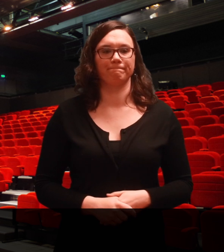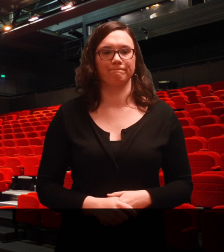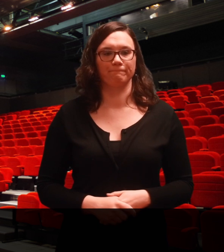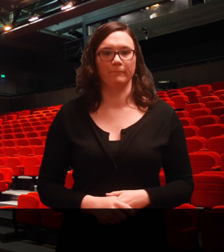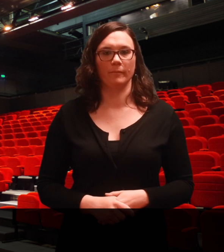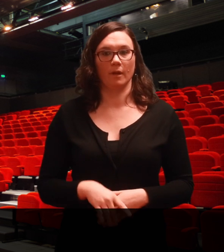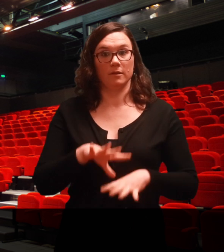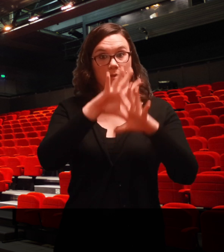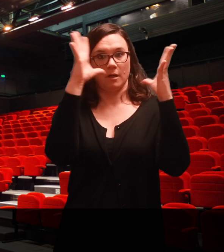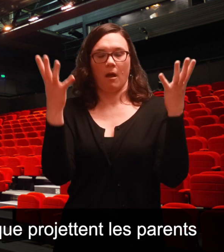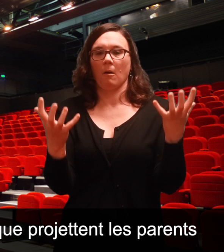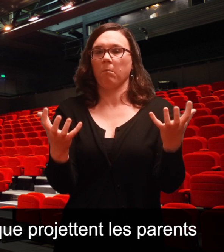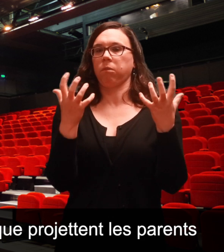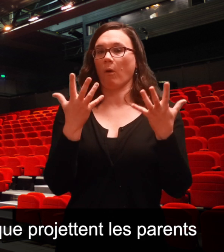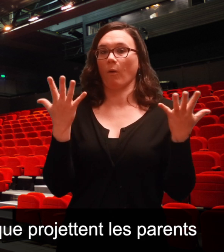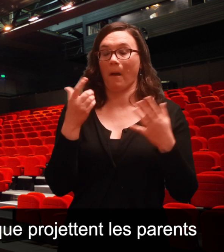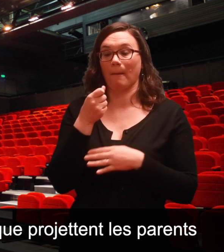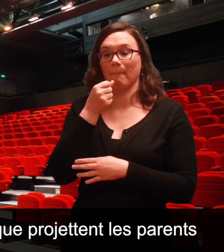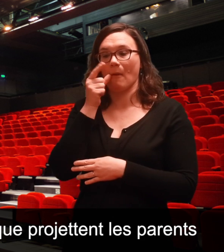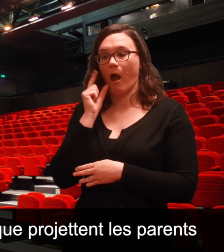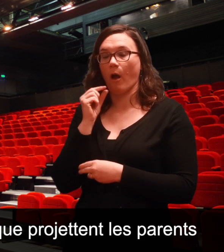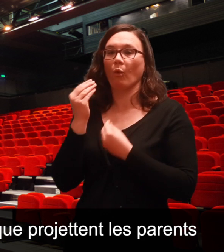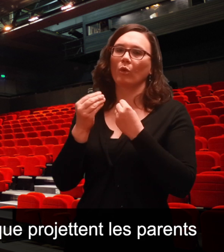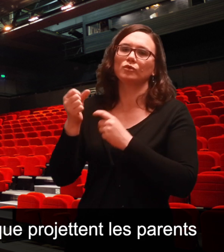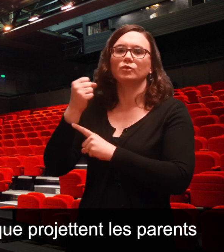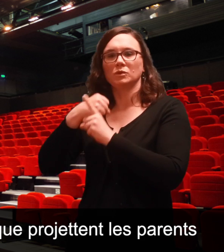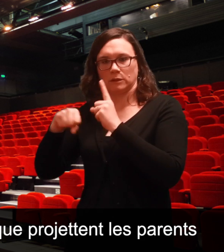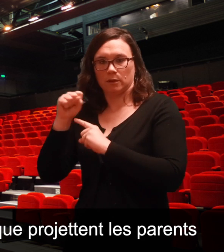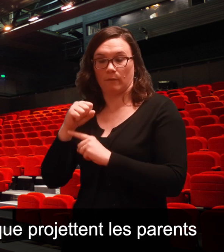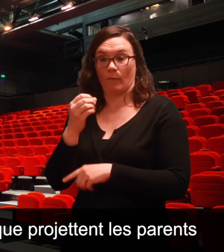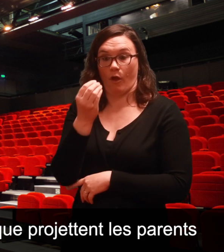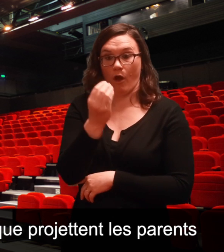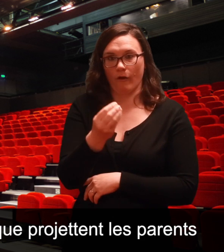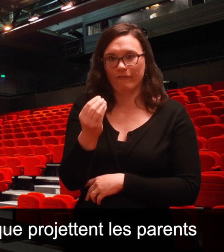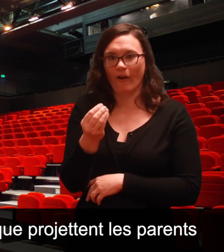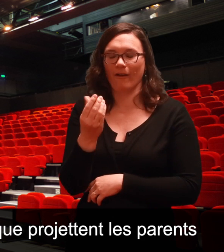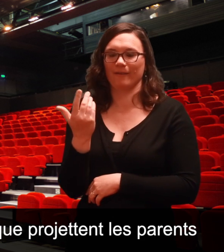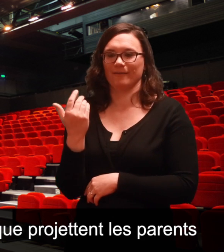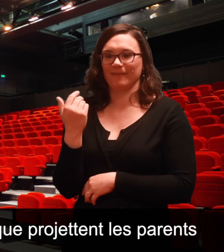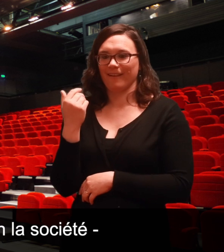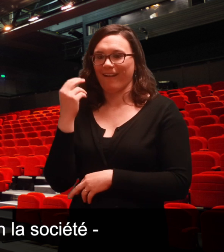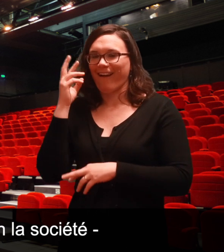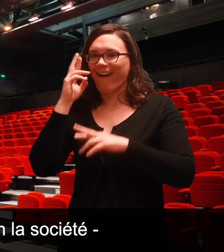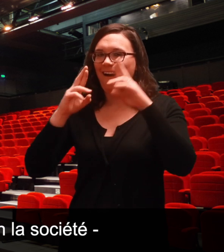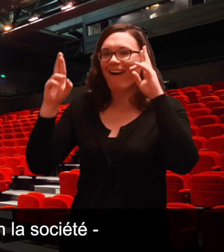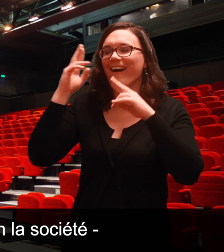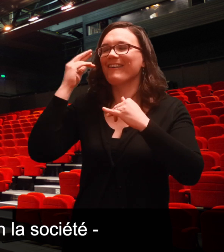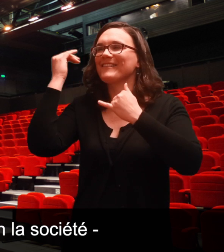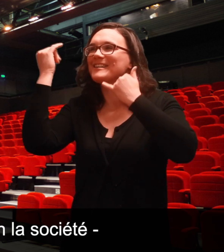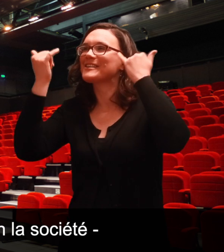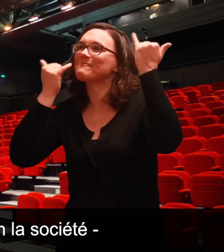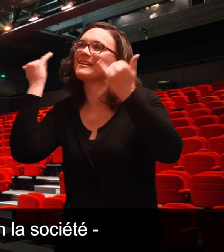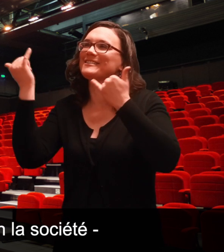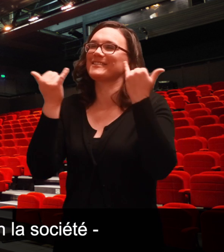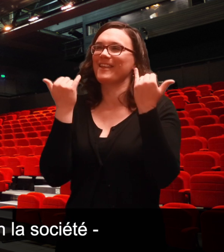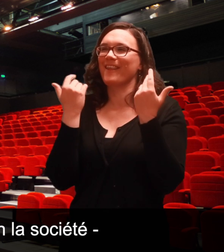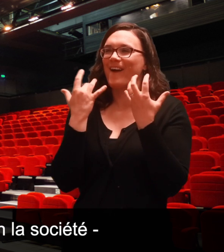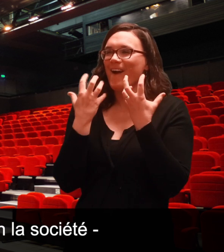L'ensemble vient révéler ce que projettent les parents, et par extension la société, sur leurs enfants,